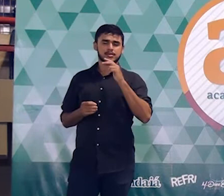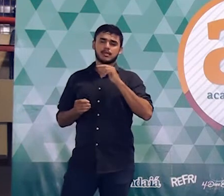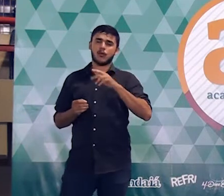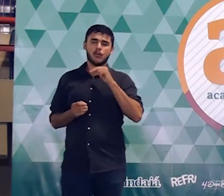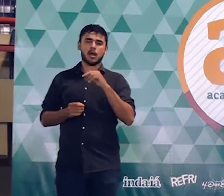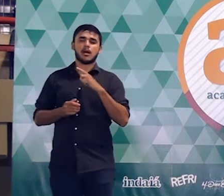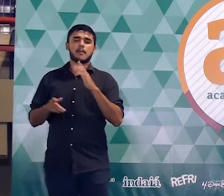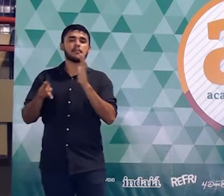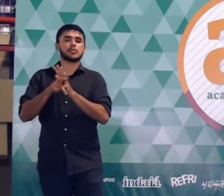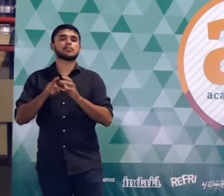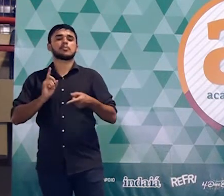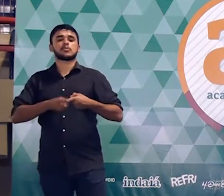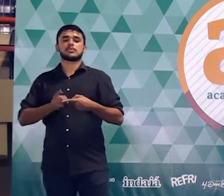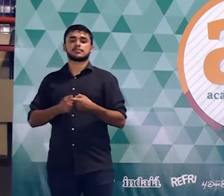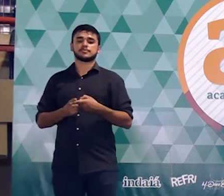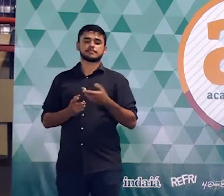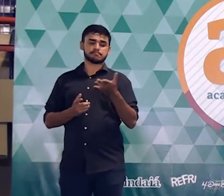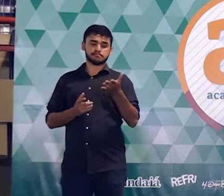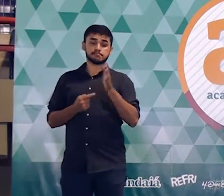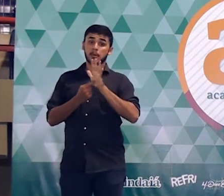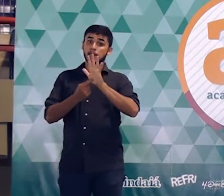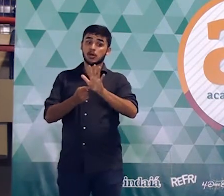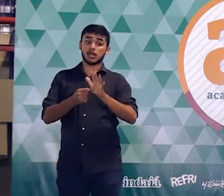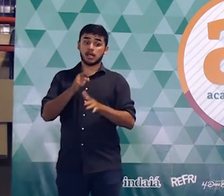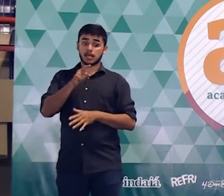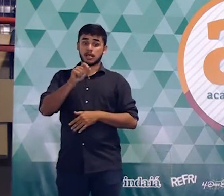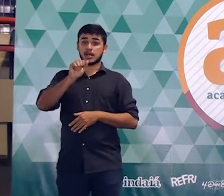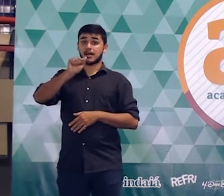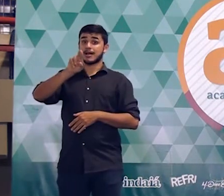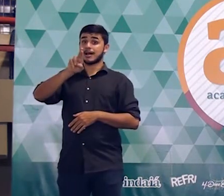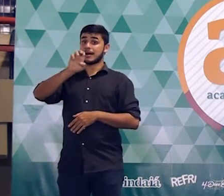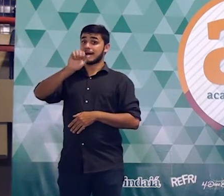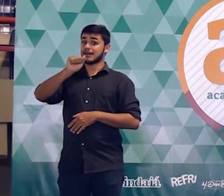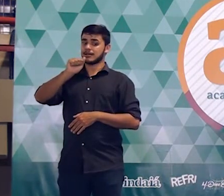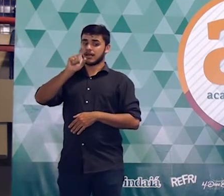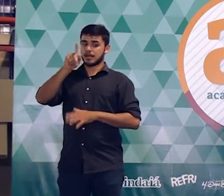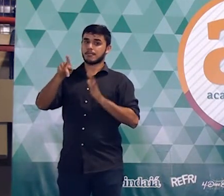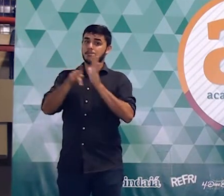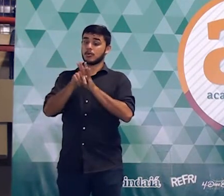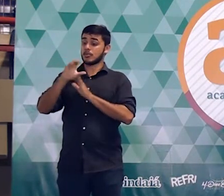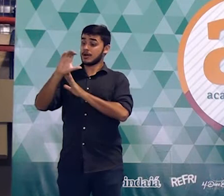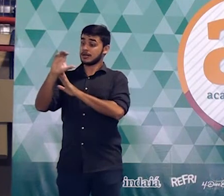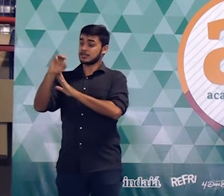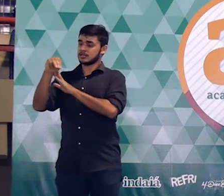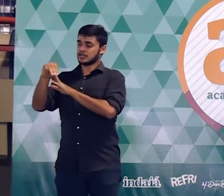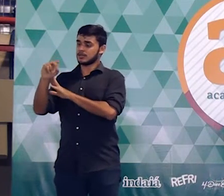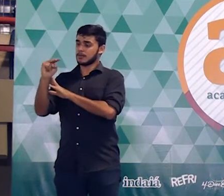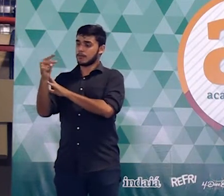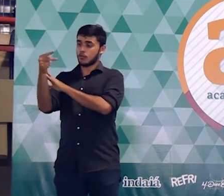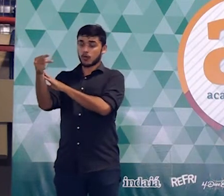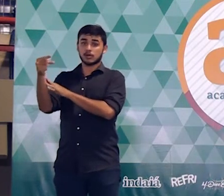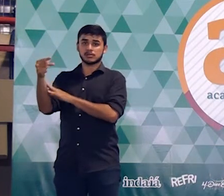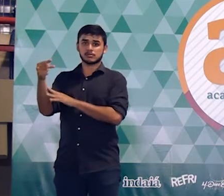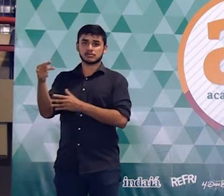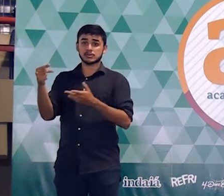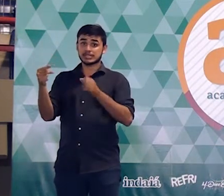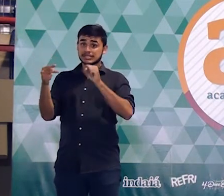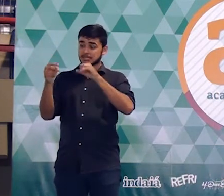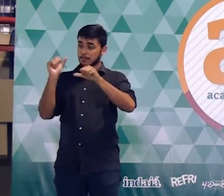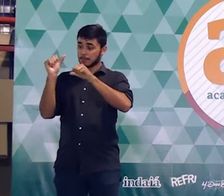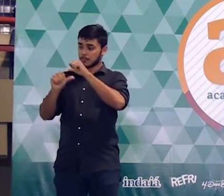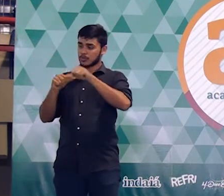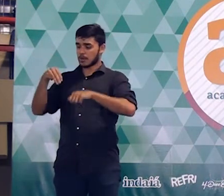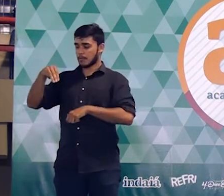é muita coisa. Por quê? Vejam só. Essa área está em centímetros quadrados, né? Se a gente fosse passar para metro